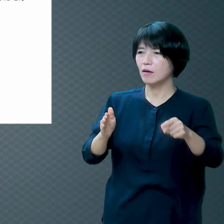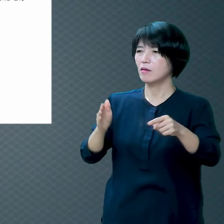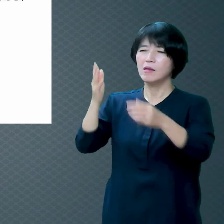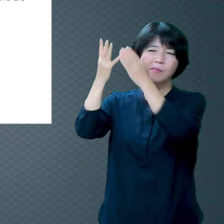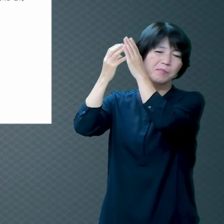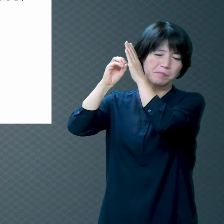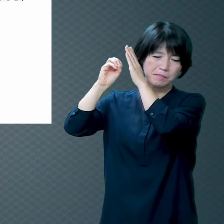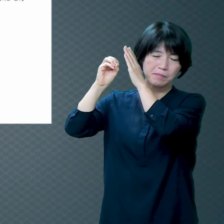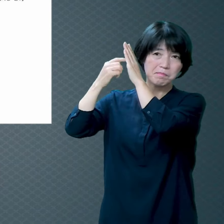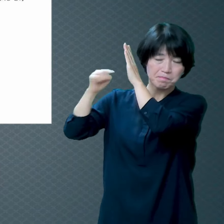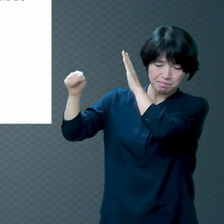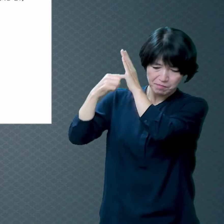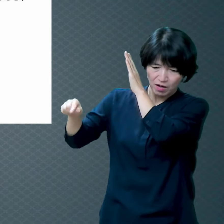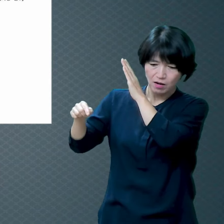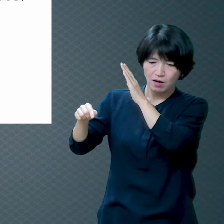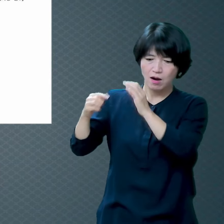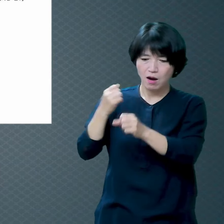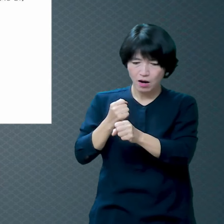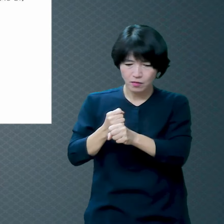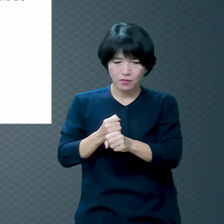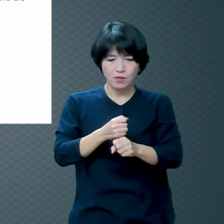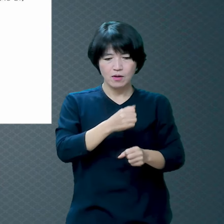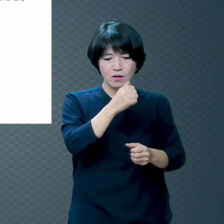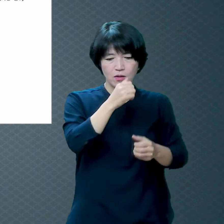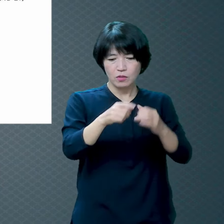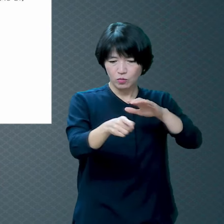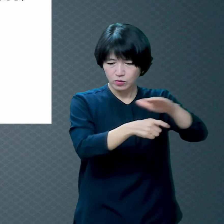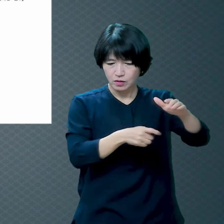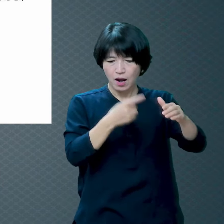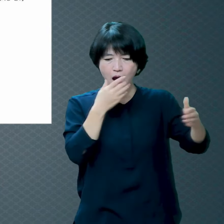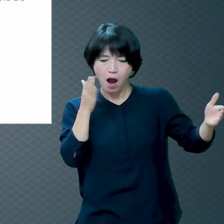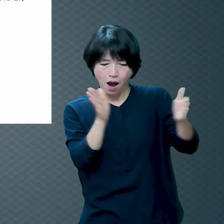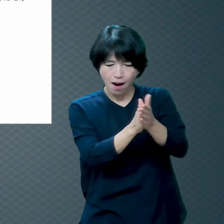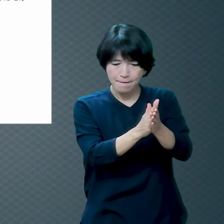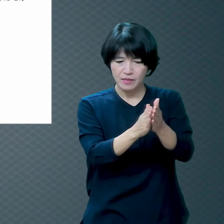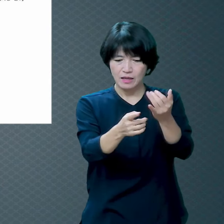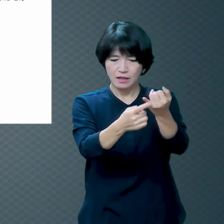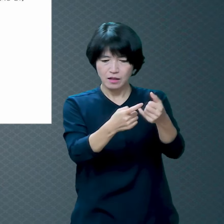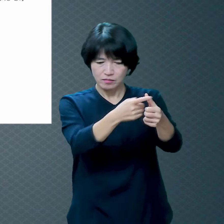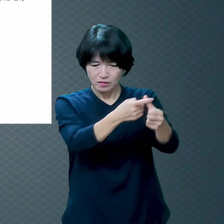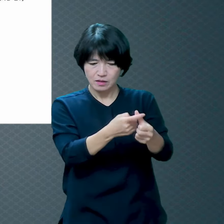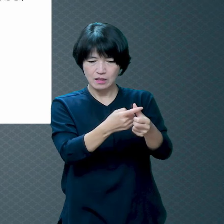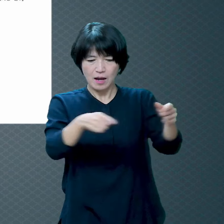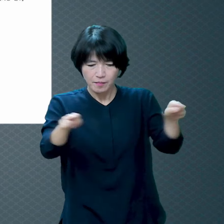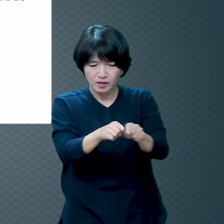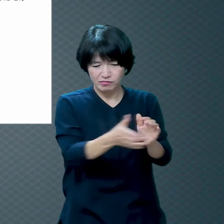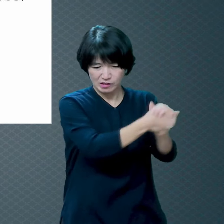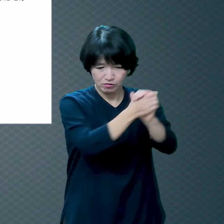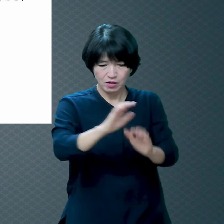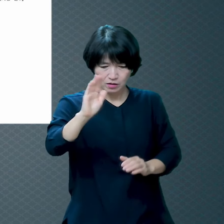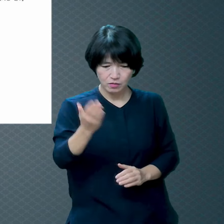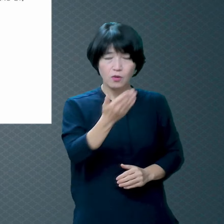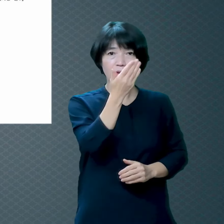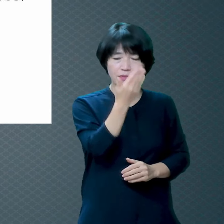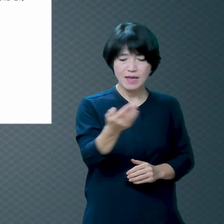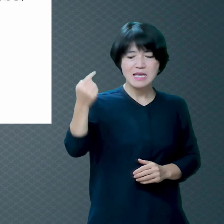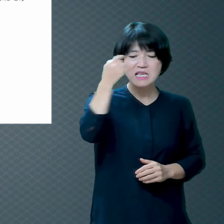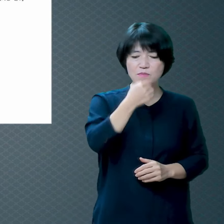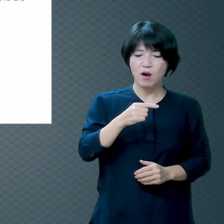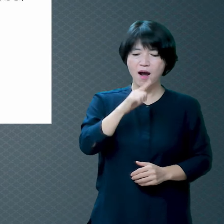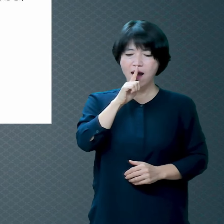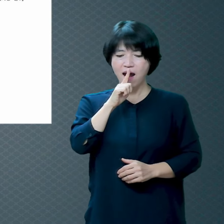내 입을 악에게 주고 내 혀로 괴사를 지으며 앉아서 내 형제를